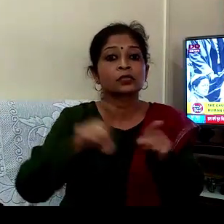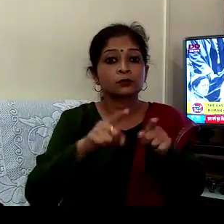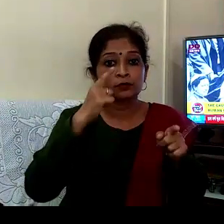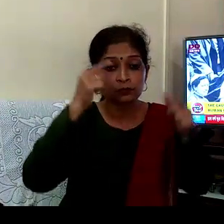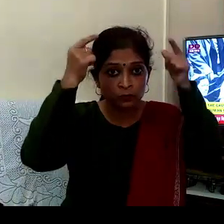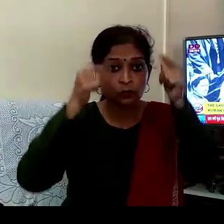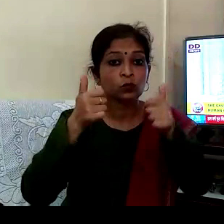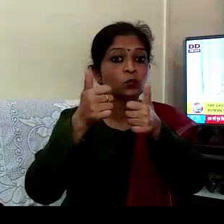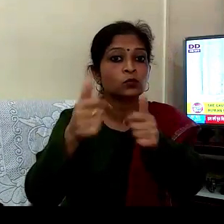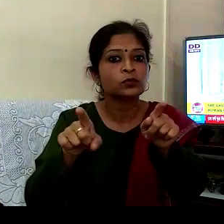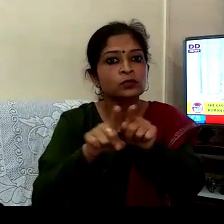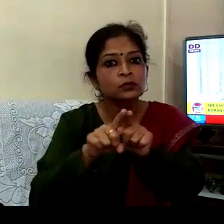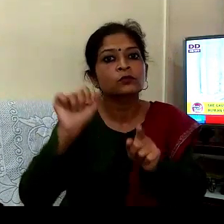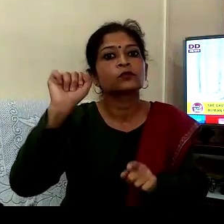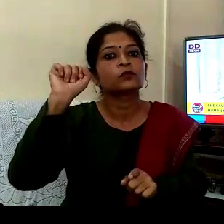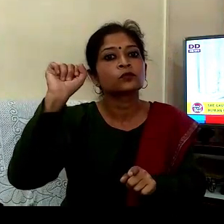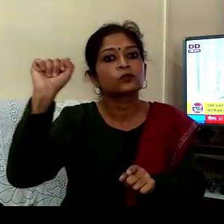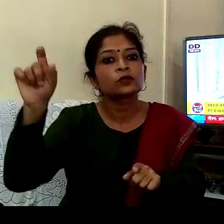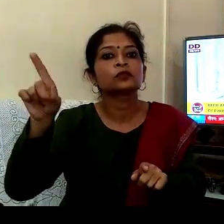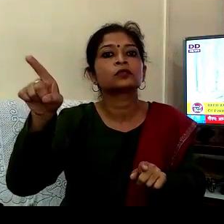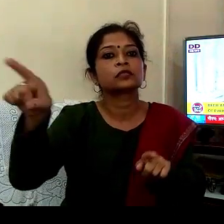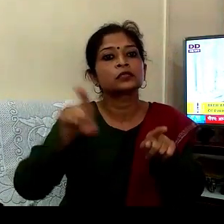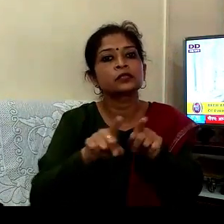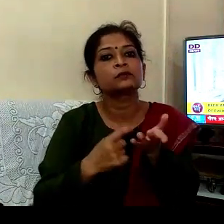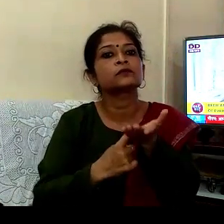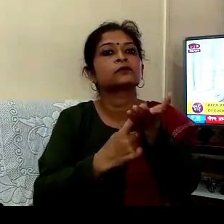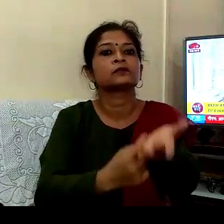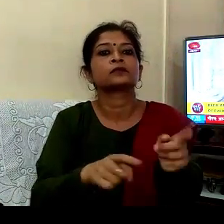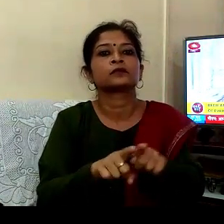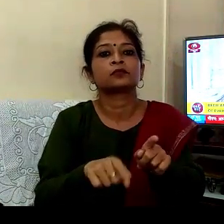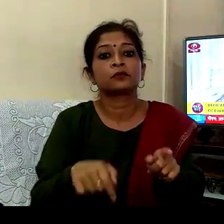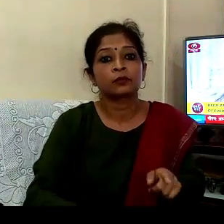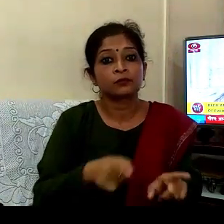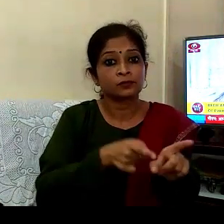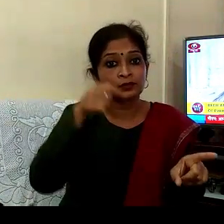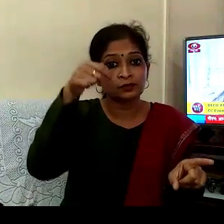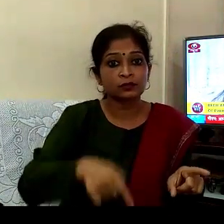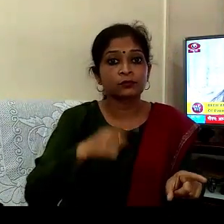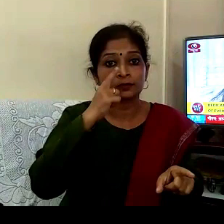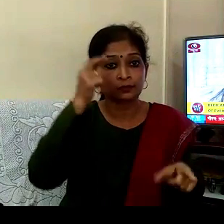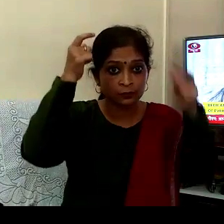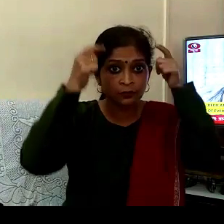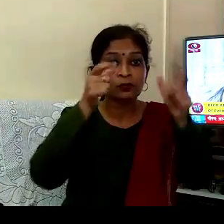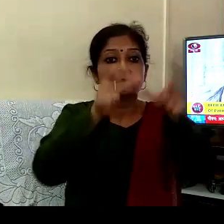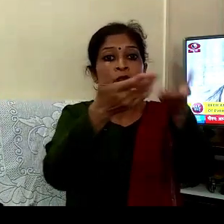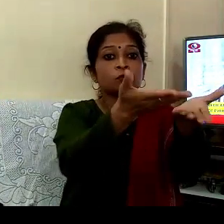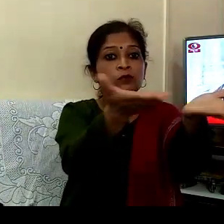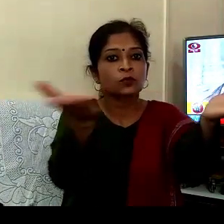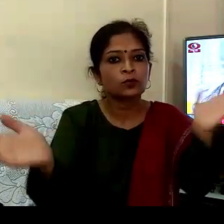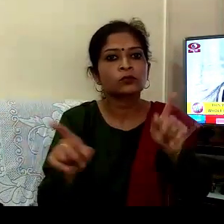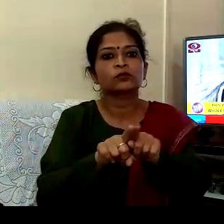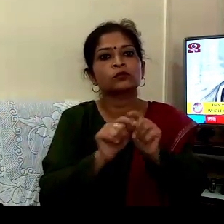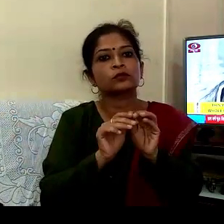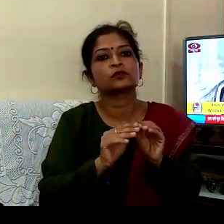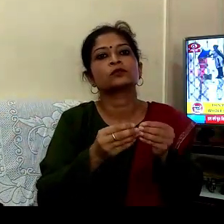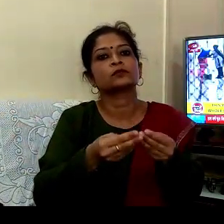نئی اونچائی پر پہنچایا دنیا کی ہر نرس کے سیوہ بھاو کو سمرپی تھی یہ ورش نشط طور پر پورے نرسنگ